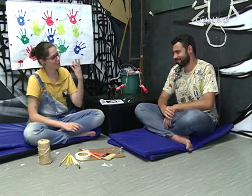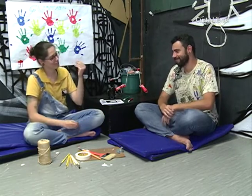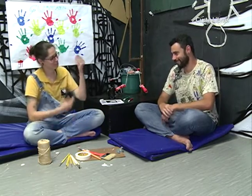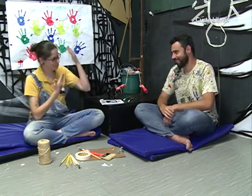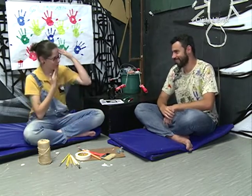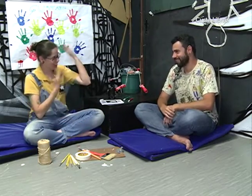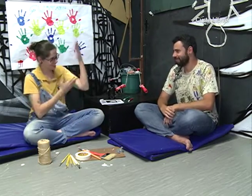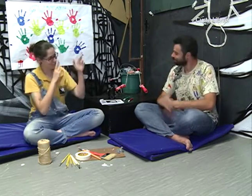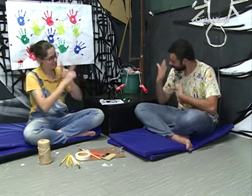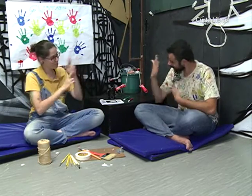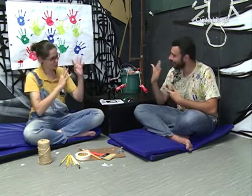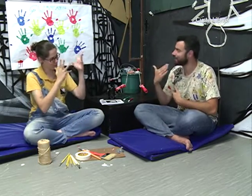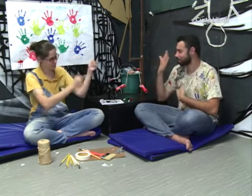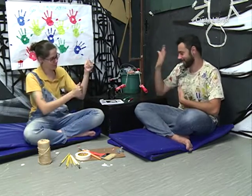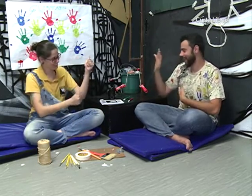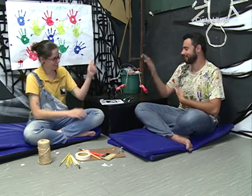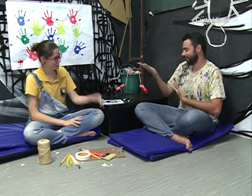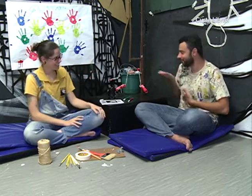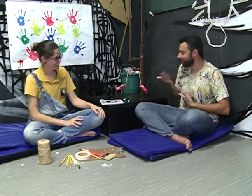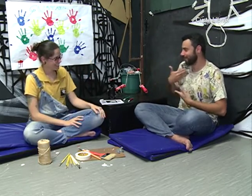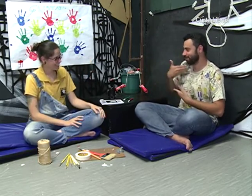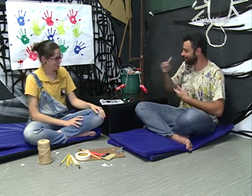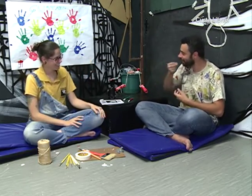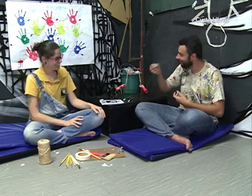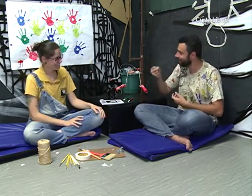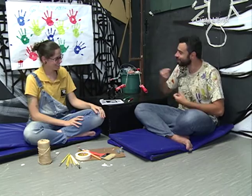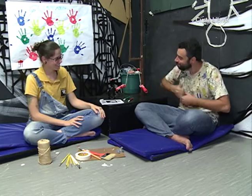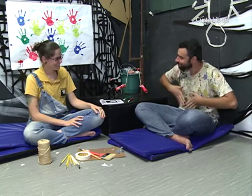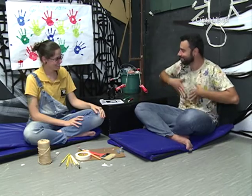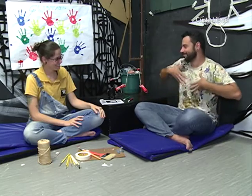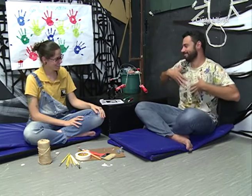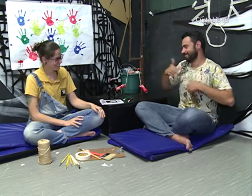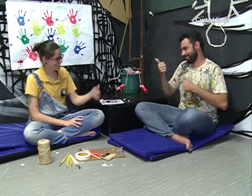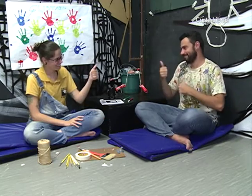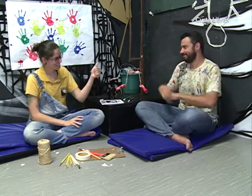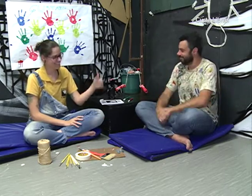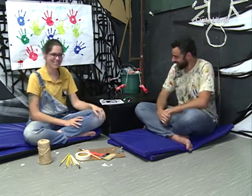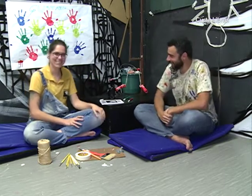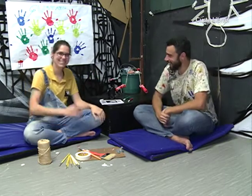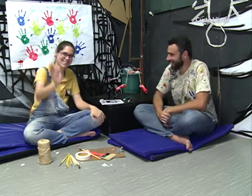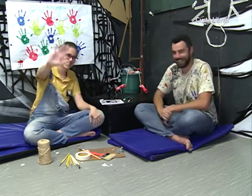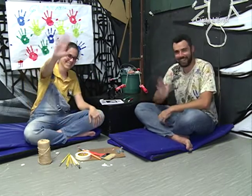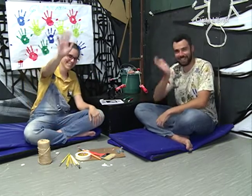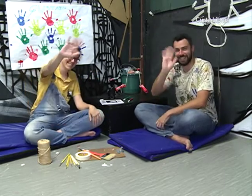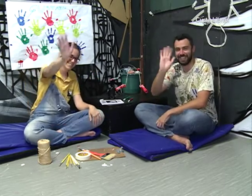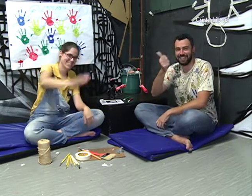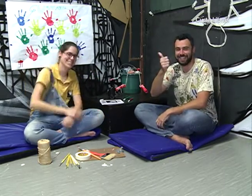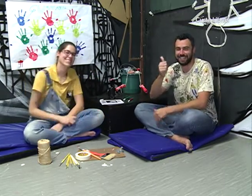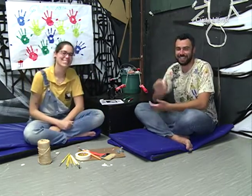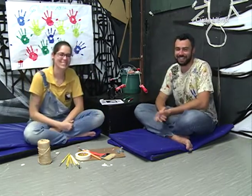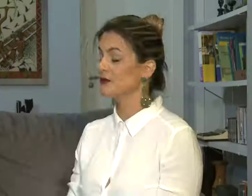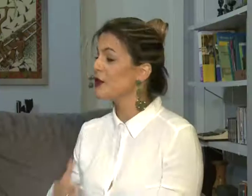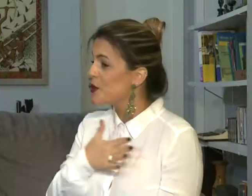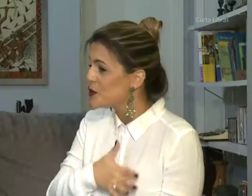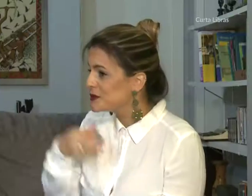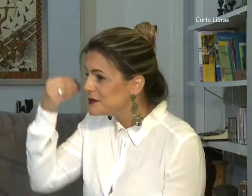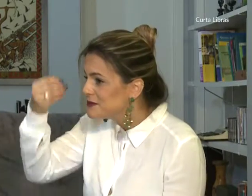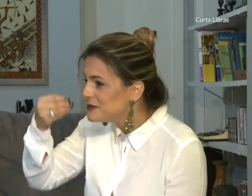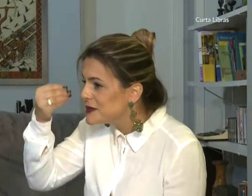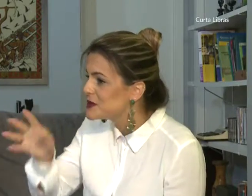Que bom. Muito obrigada pela entrevista. Obrigado pelo convite e pela entrevista. Foi um prazer. Gostou de conhecer um